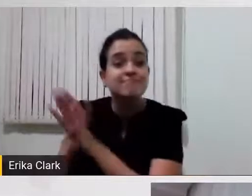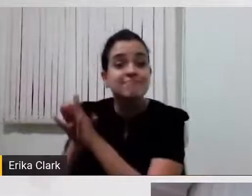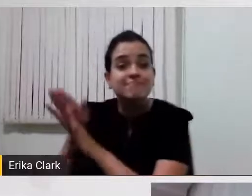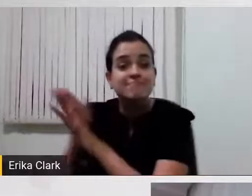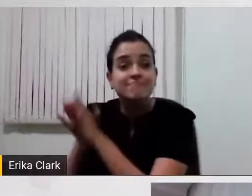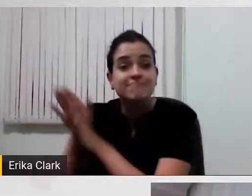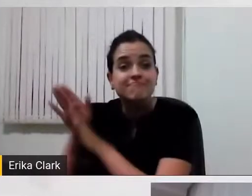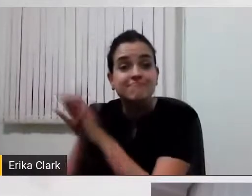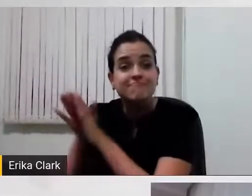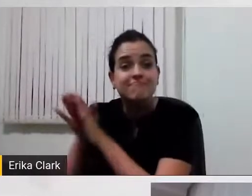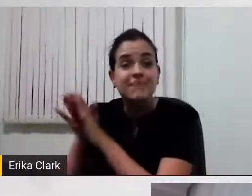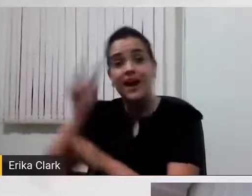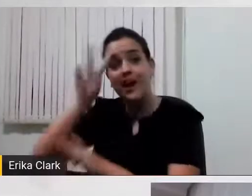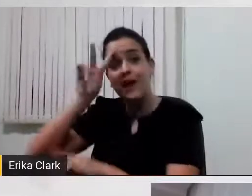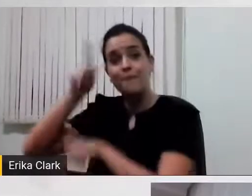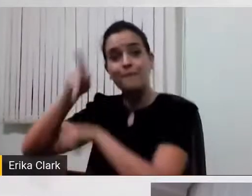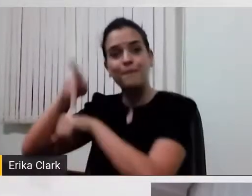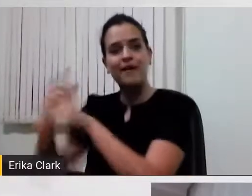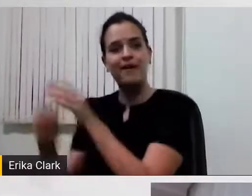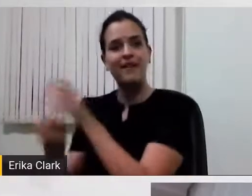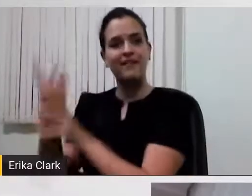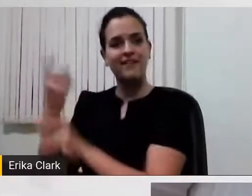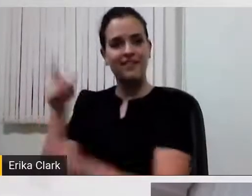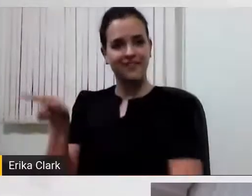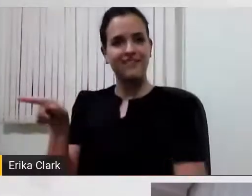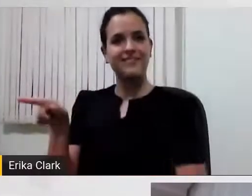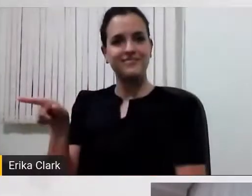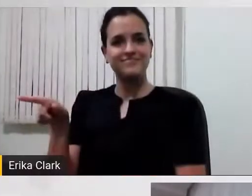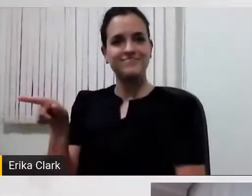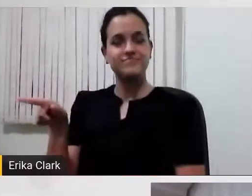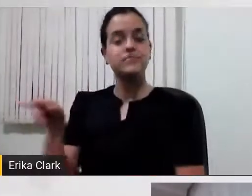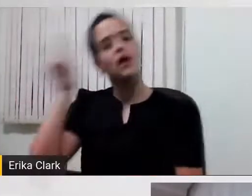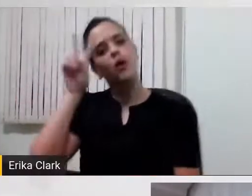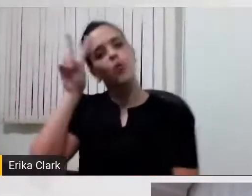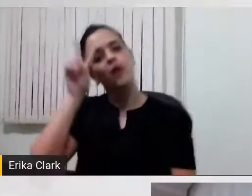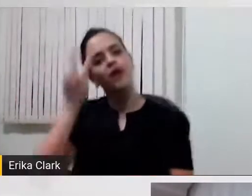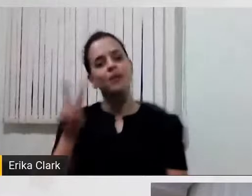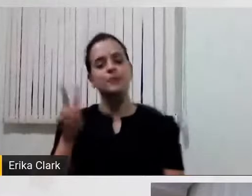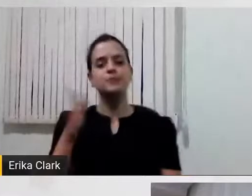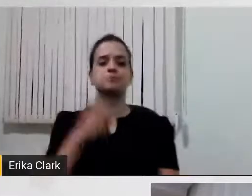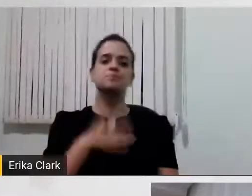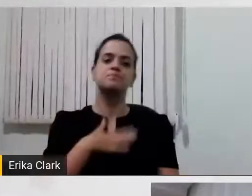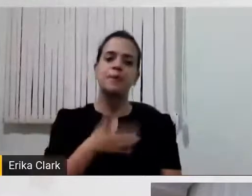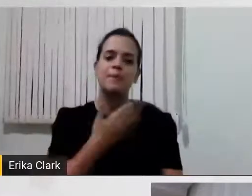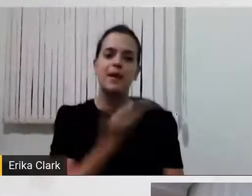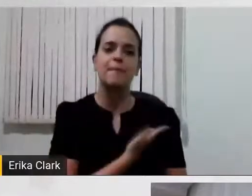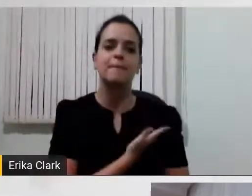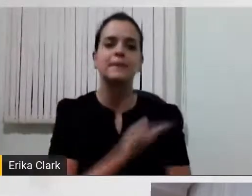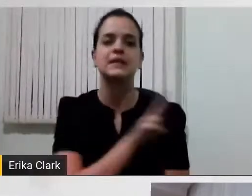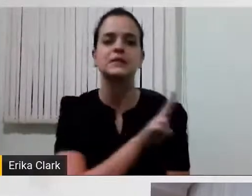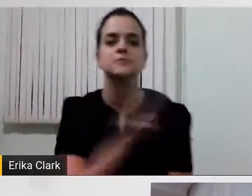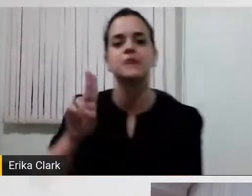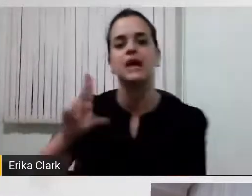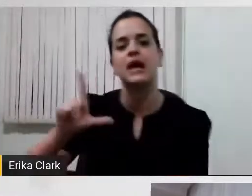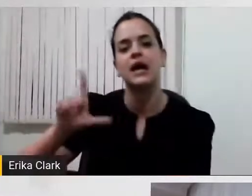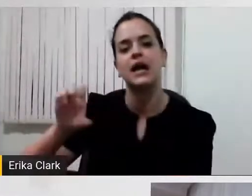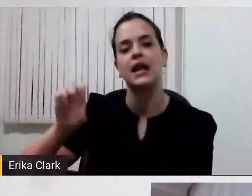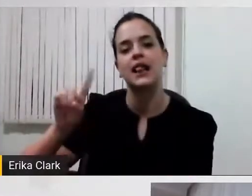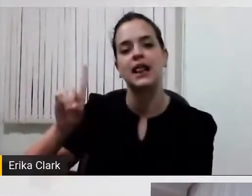autonomia. Eu lembro, Sônia, que uma amiga Leda, o nome dela, ela é cega, e ela estava comigo no